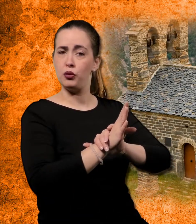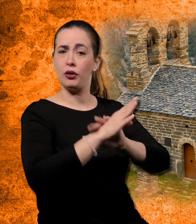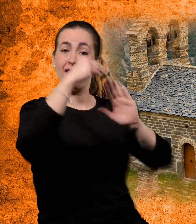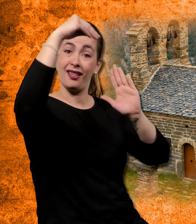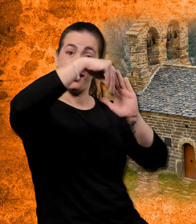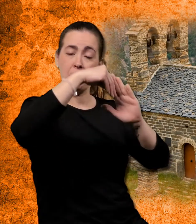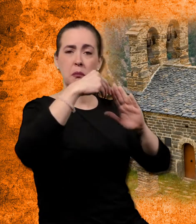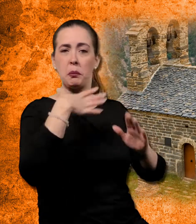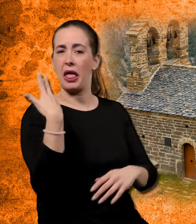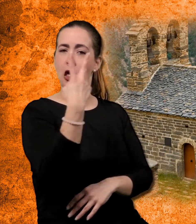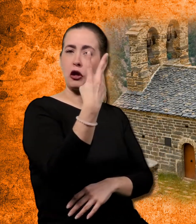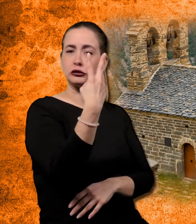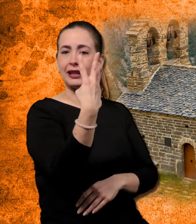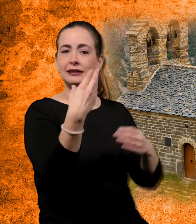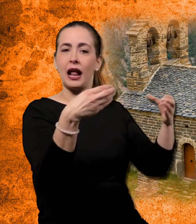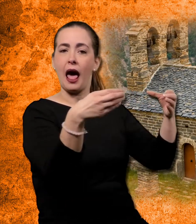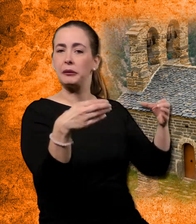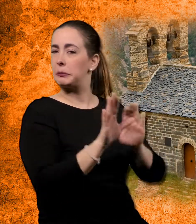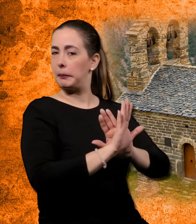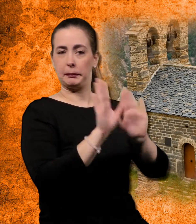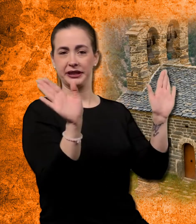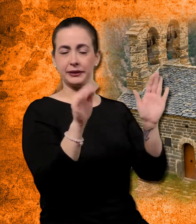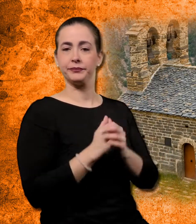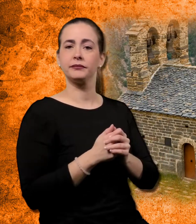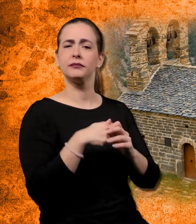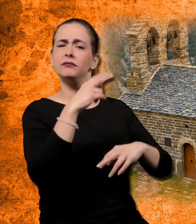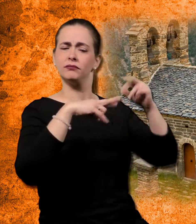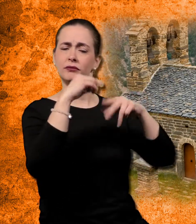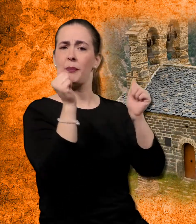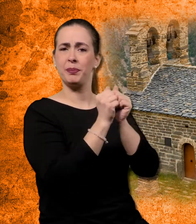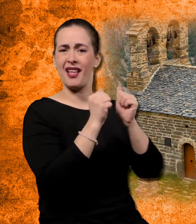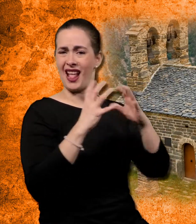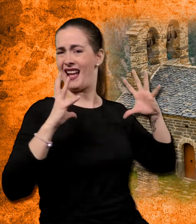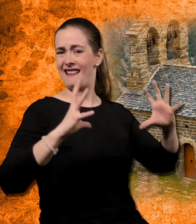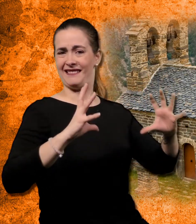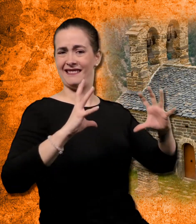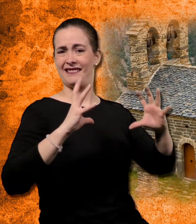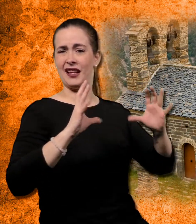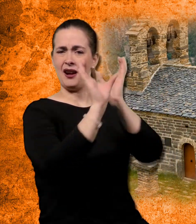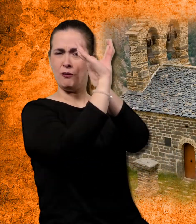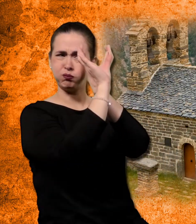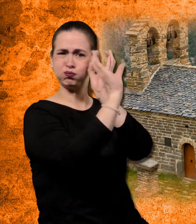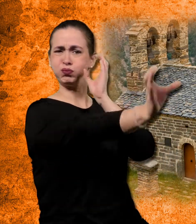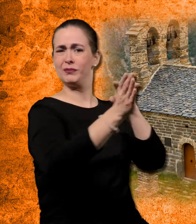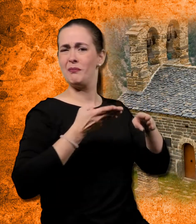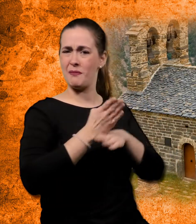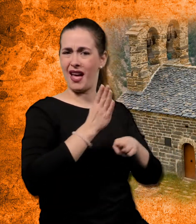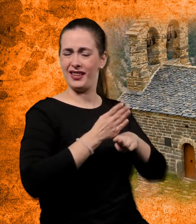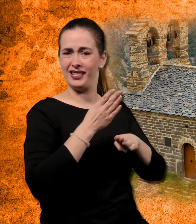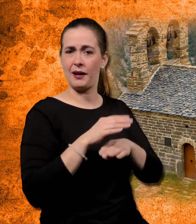erigits en petits carreus de granit. les cobertes són amb vigats de fustes o voltes de canó. I és que aquestes